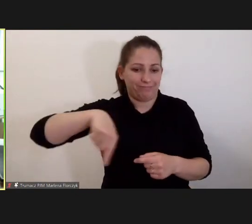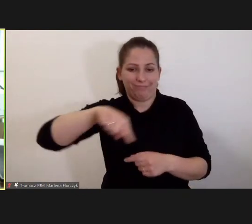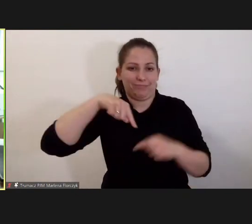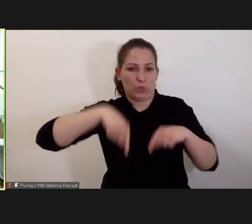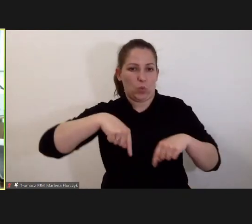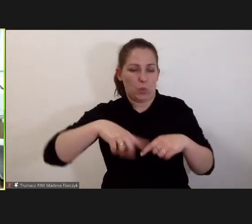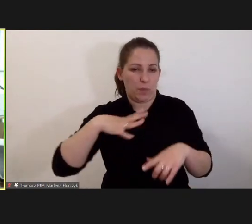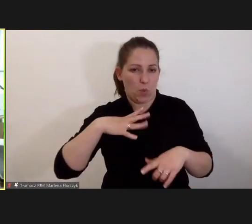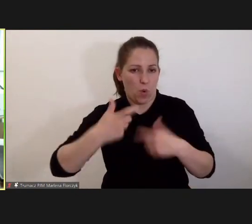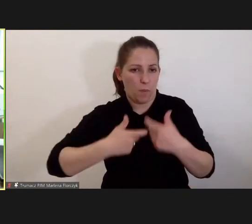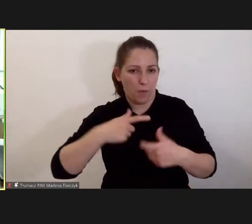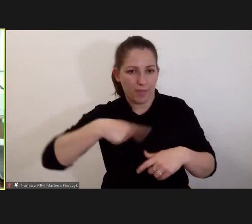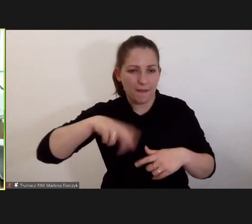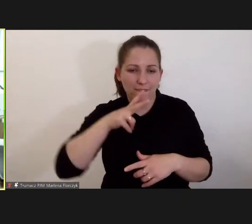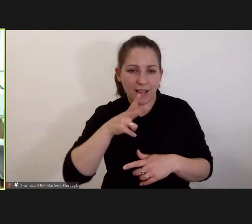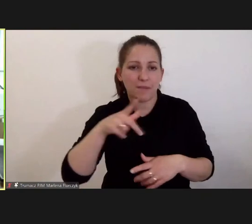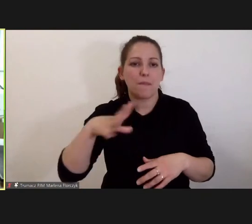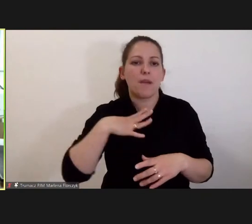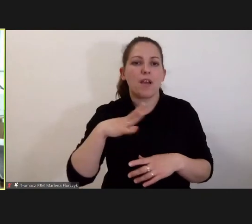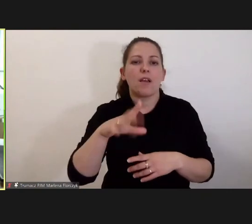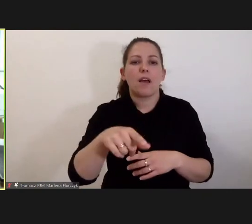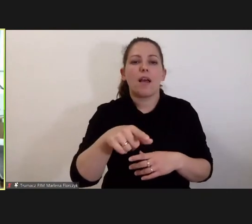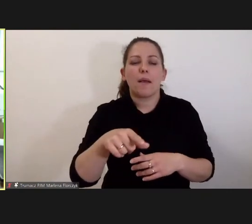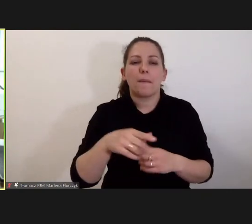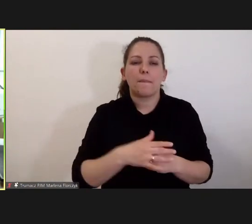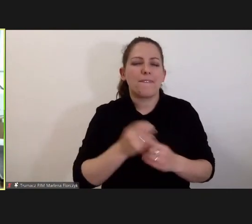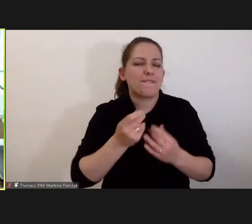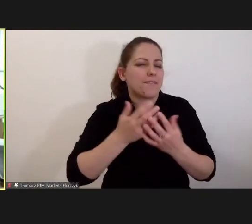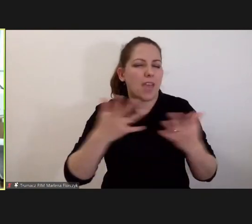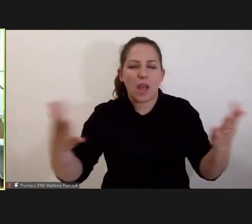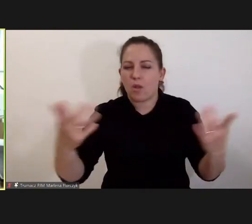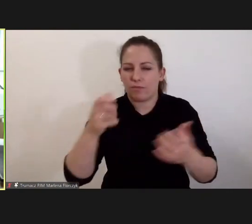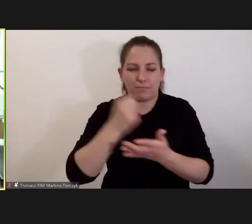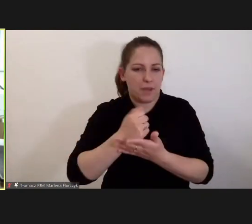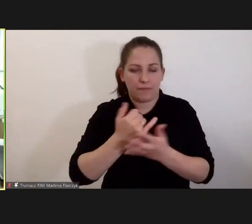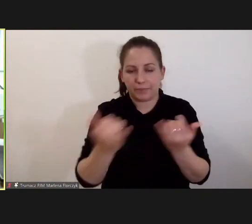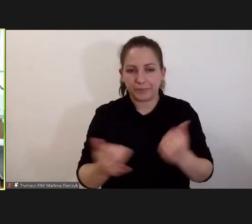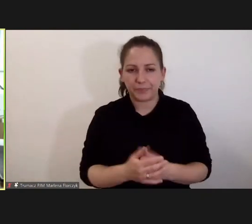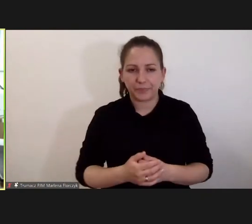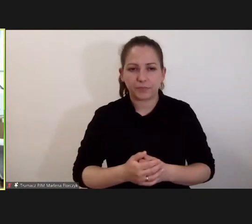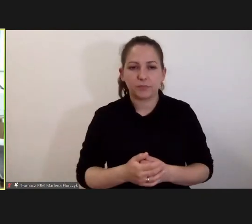popełnione. Tak było w wypadku Kotewuar, tak było w przypadku wielu innych spraw. To jest po pierwsze.